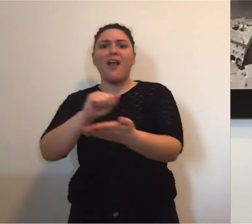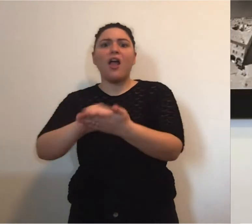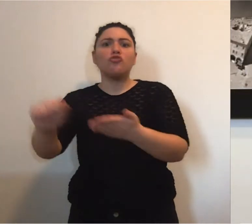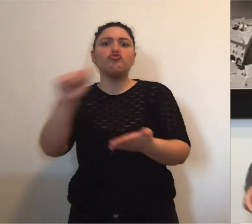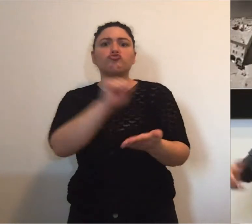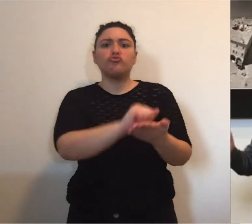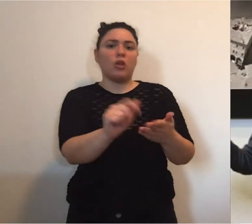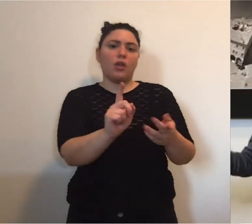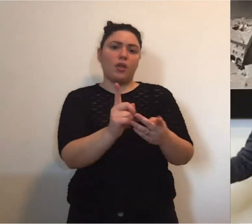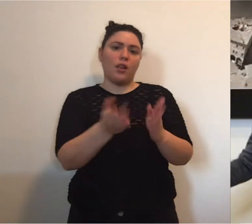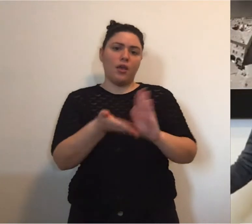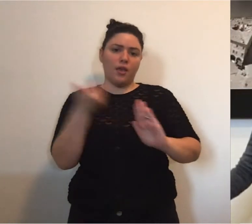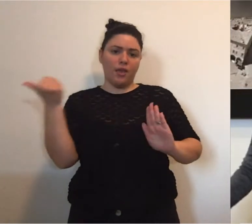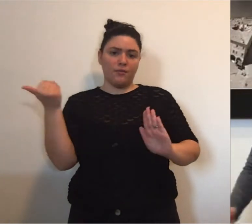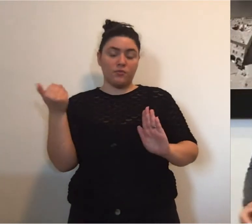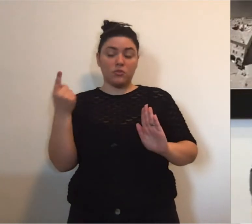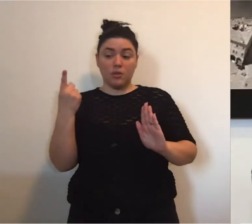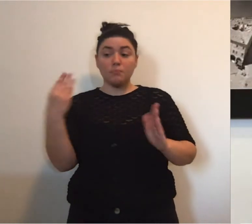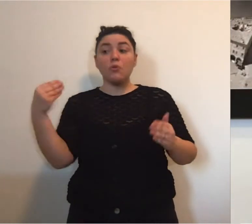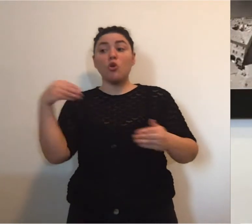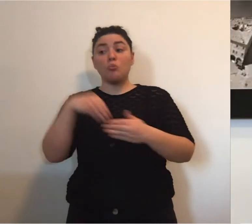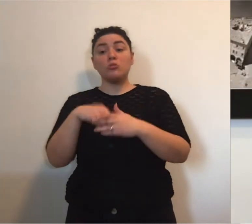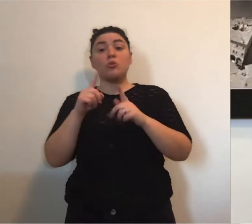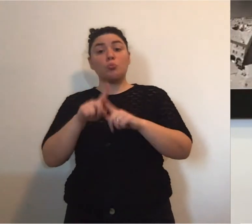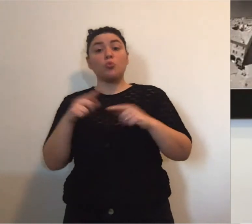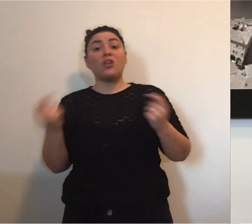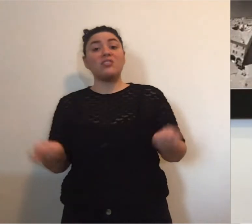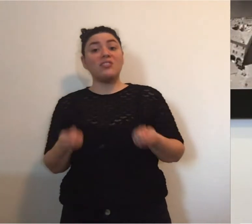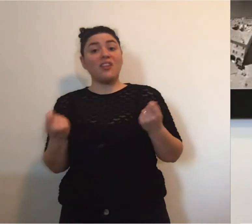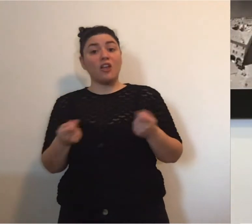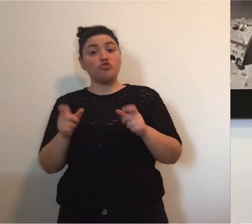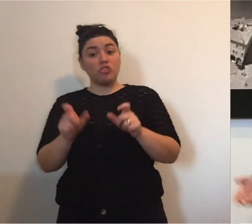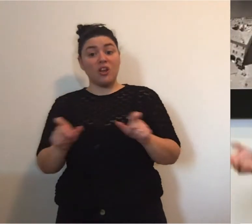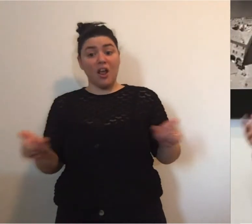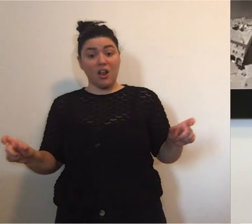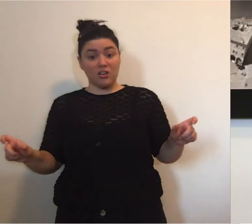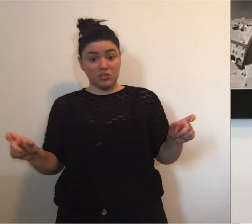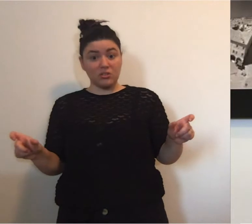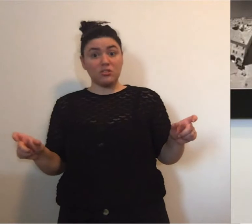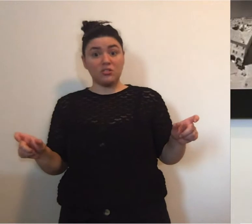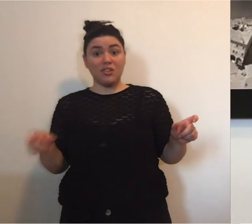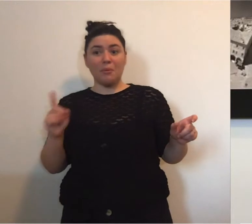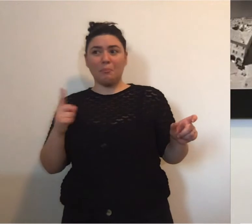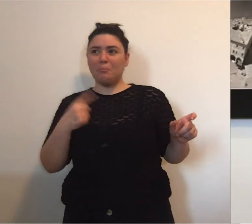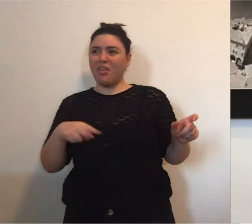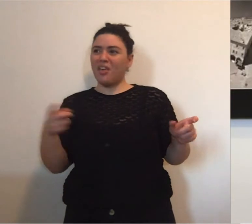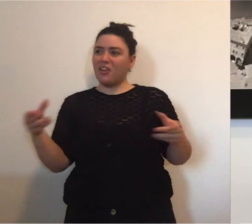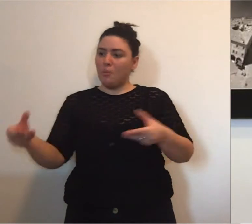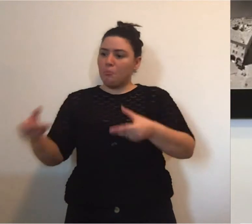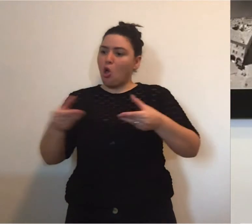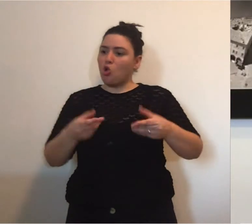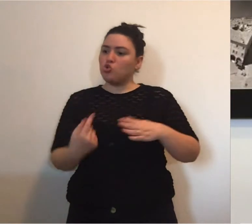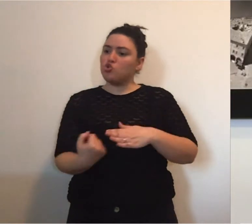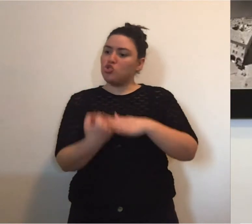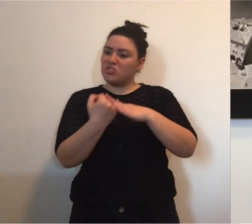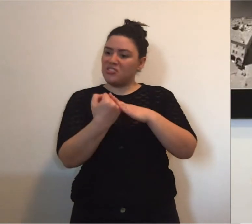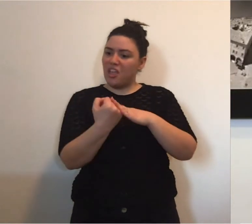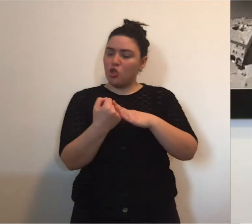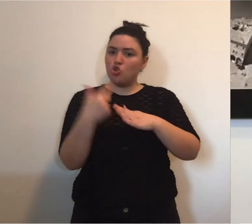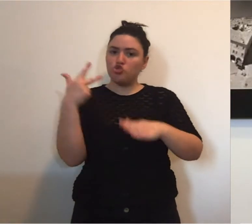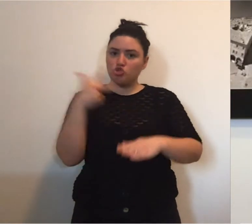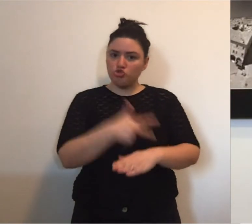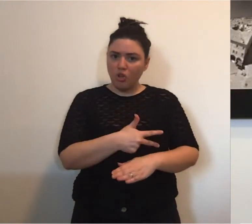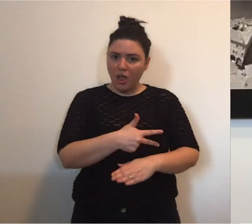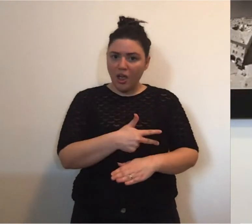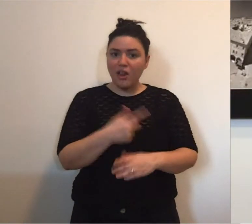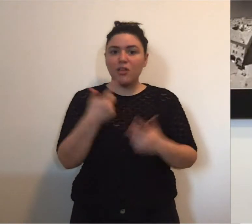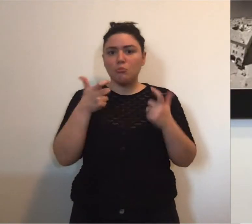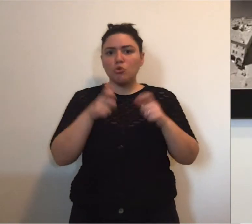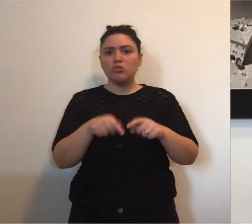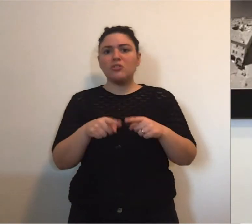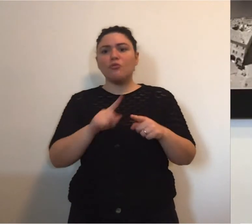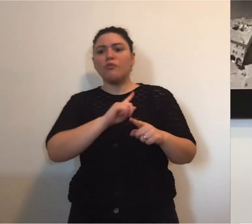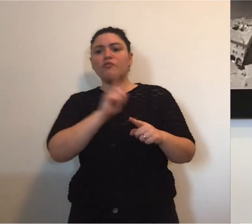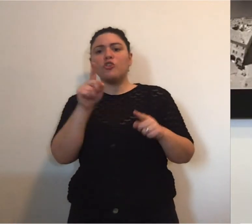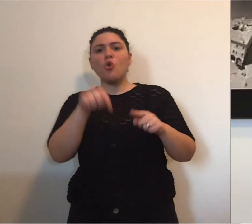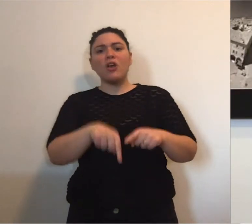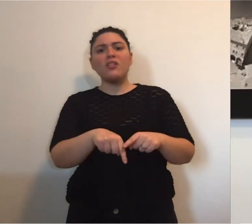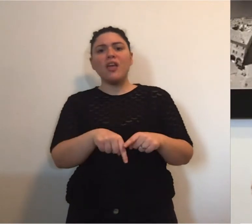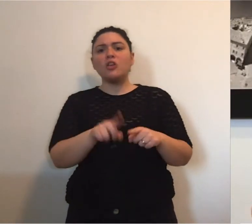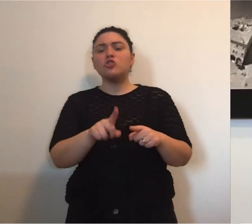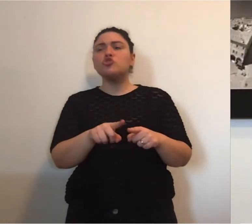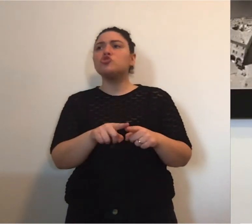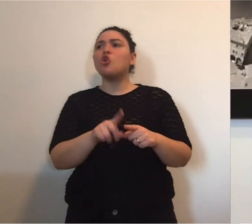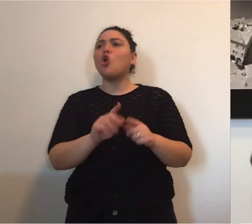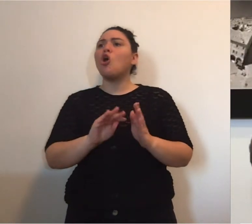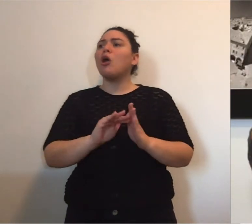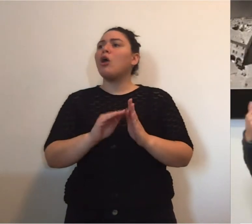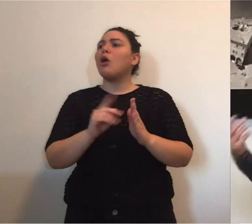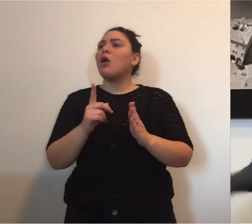'associazionismo sportivo e culturale nella nostra società. Sono stati ricompresi i tirocinanti tra i